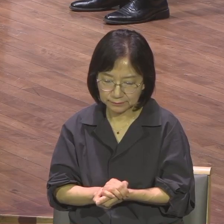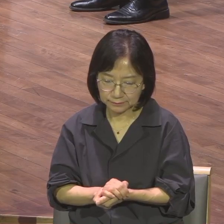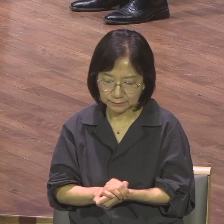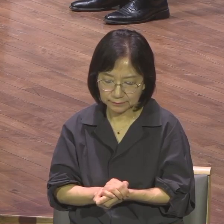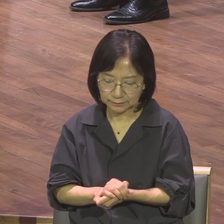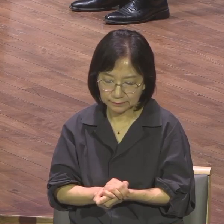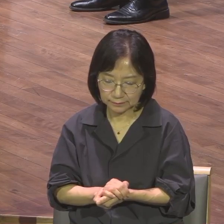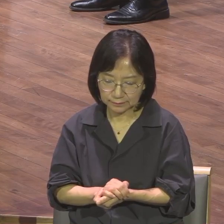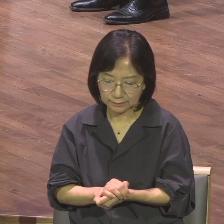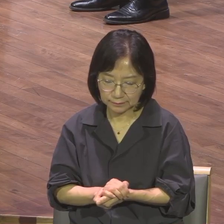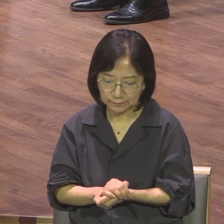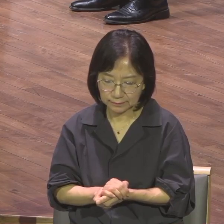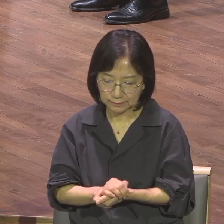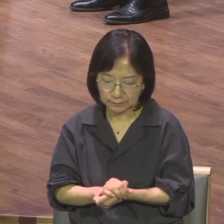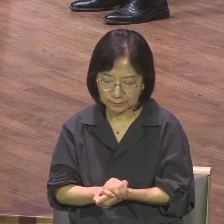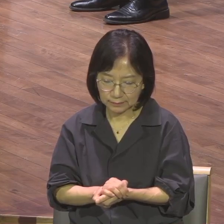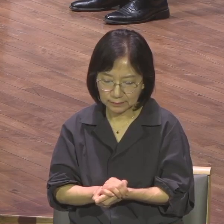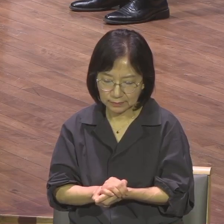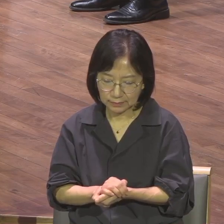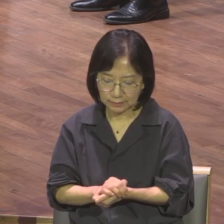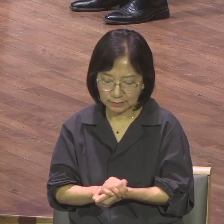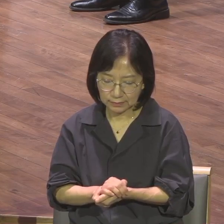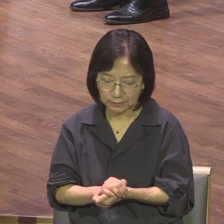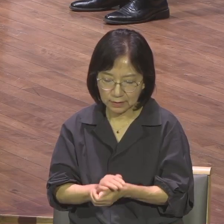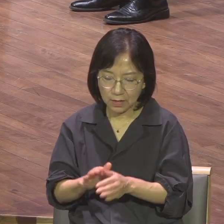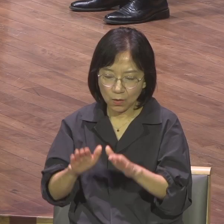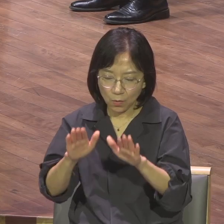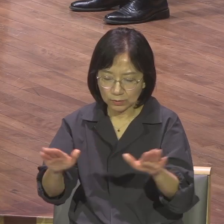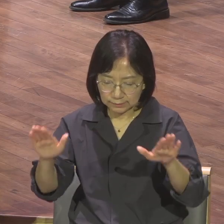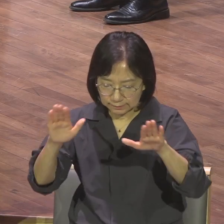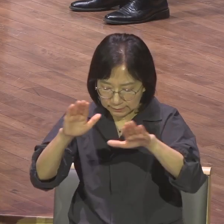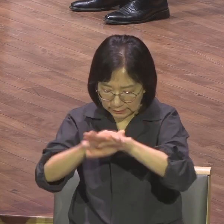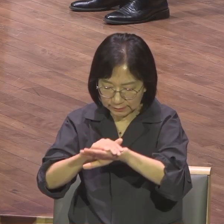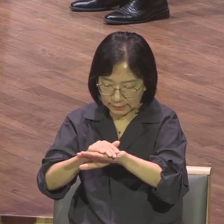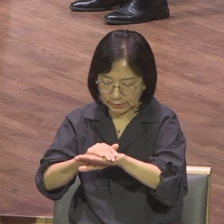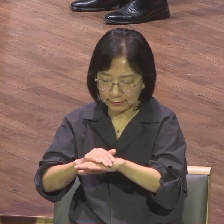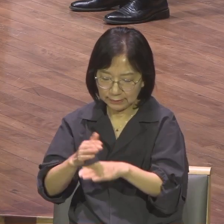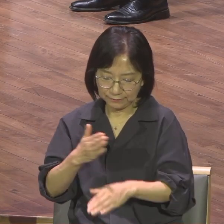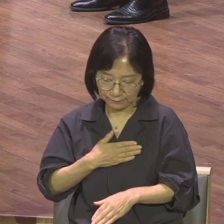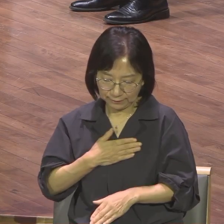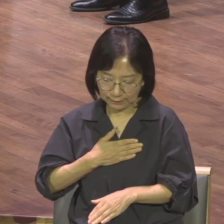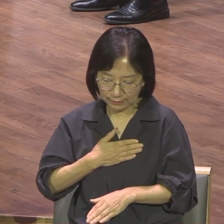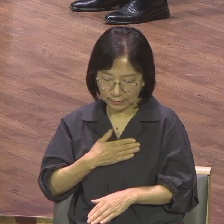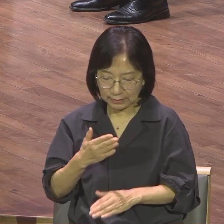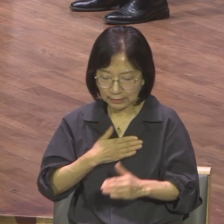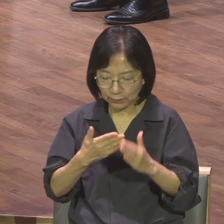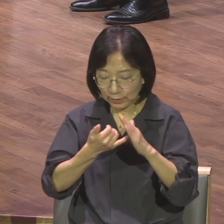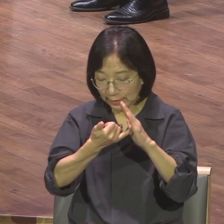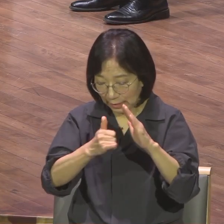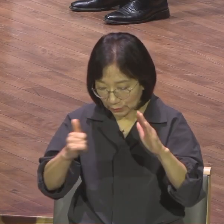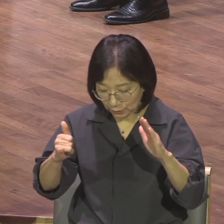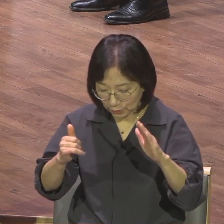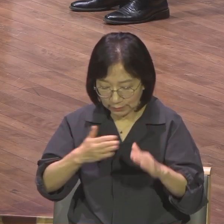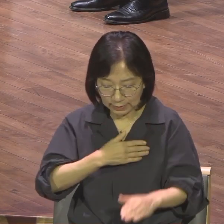그리스도의 그 능력이 임했던 것처럼 오늘 이 밤에 나에게 우리 가정에 내 자녀와 후대들에게